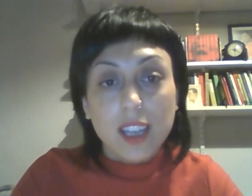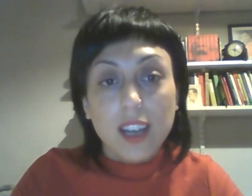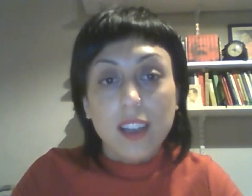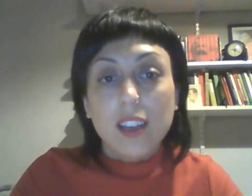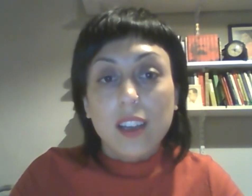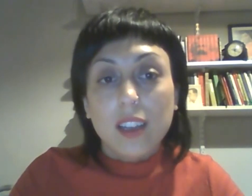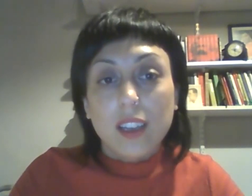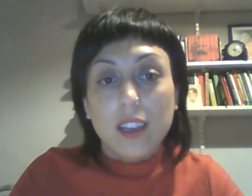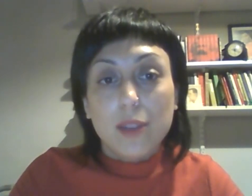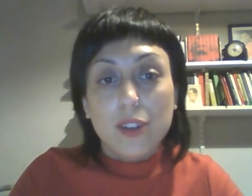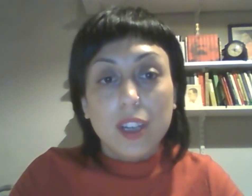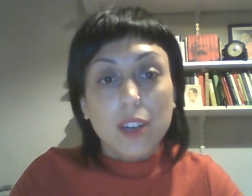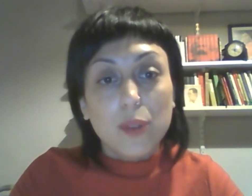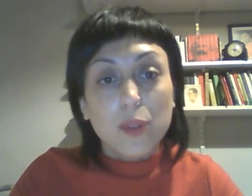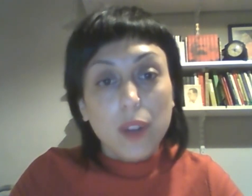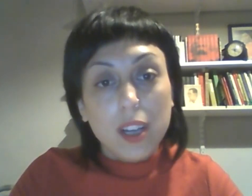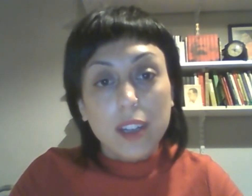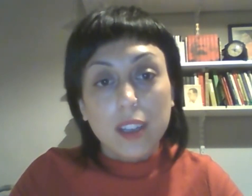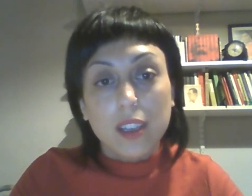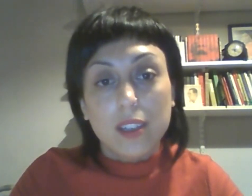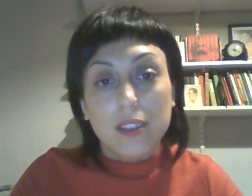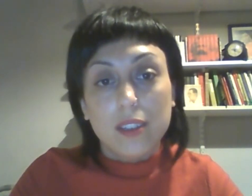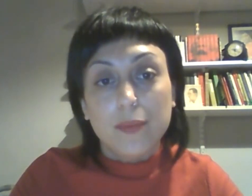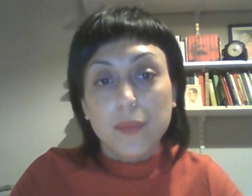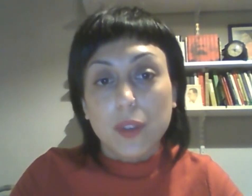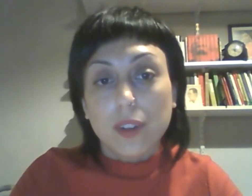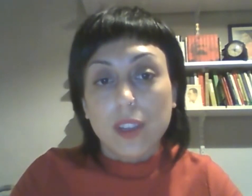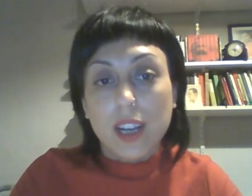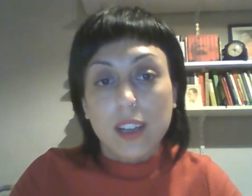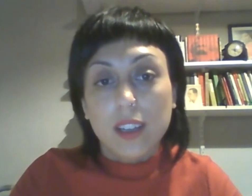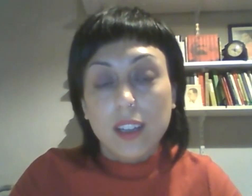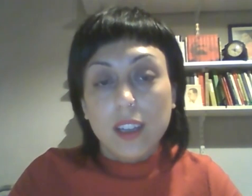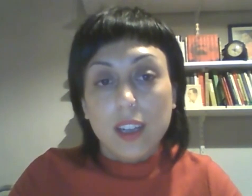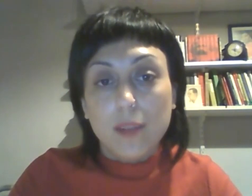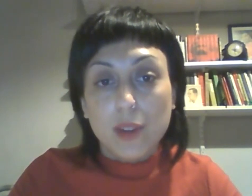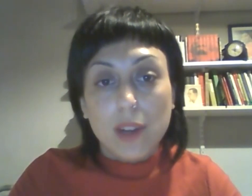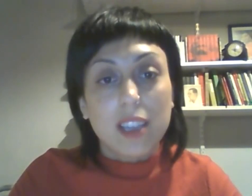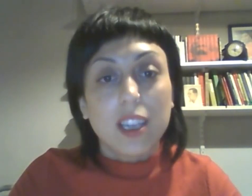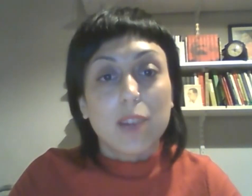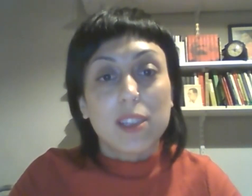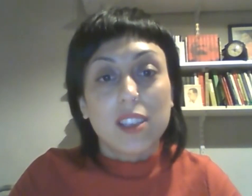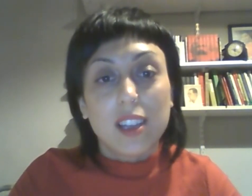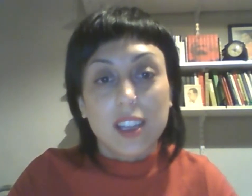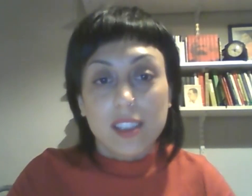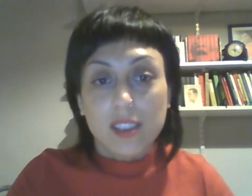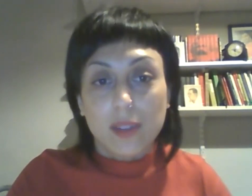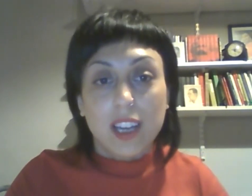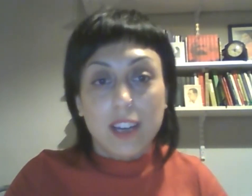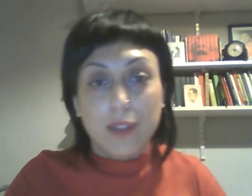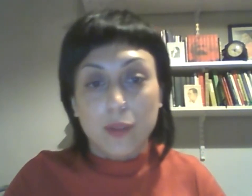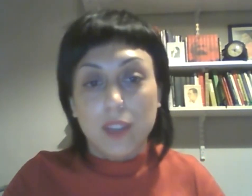Verónica Ruller, quien coordina el Programa de Discapacidad y Accesibilidad de la Facultad.